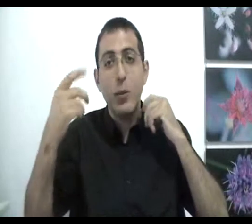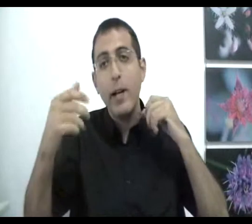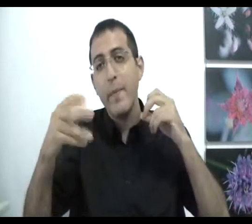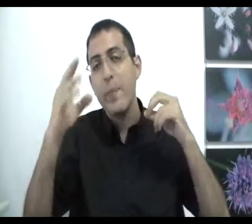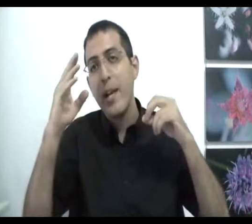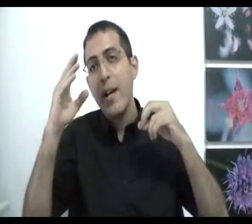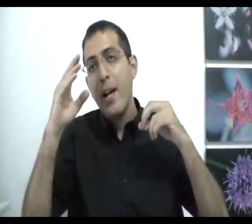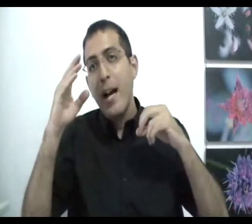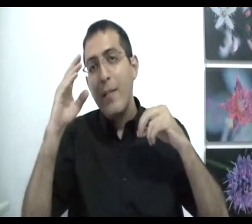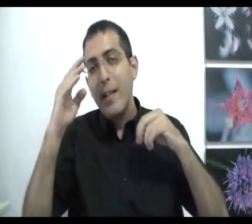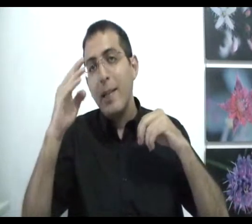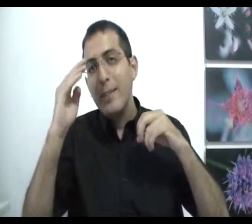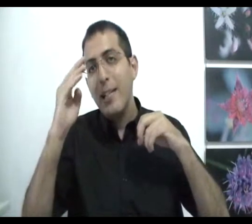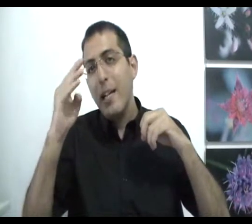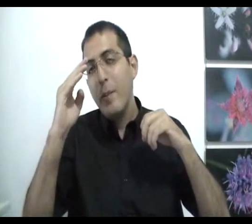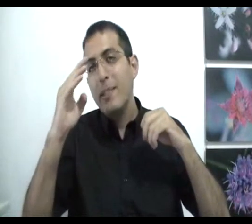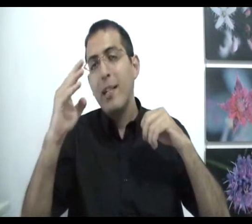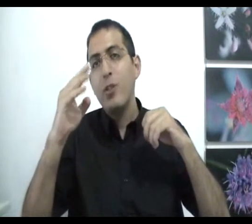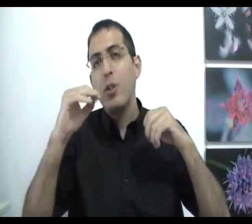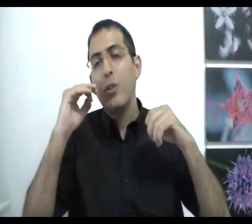קורה אבל אדם מצליח להבין בסכל שלו